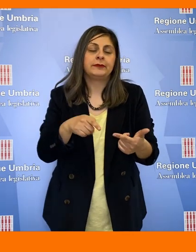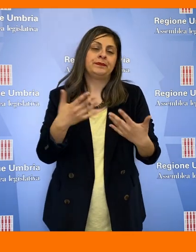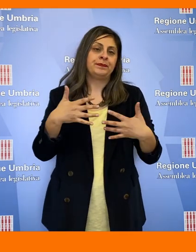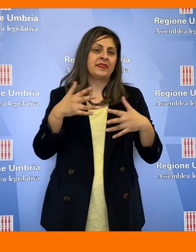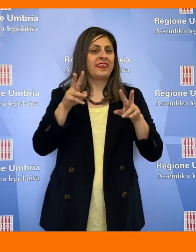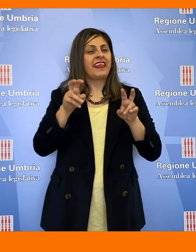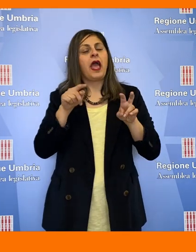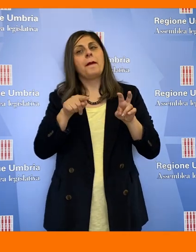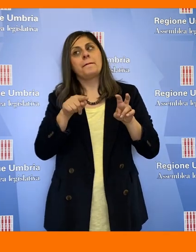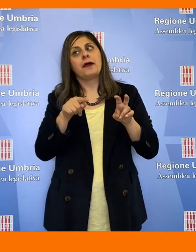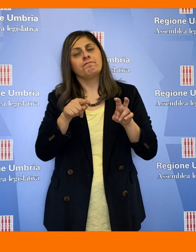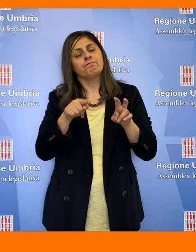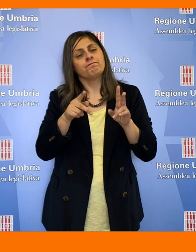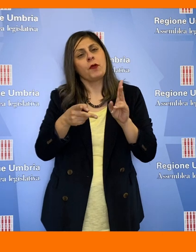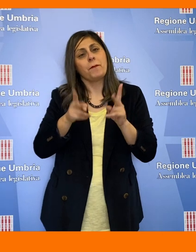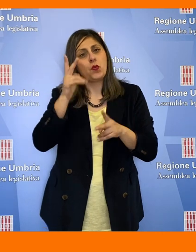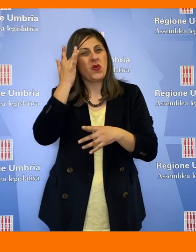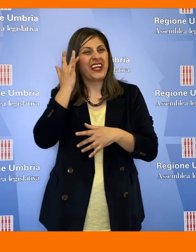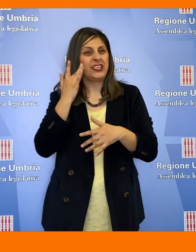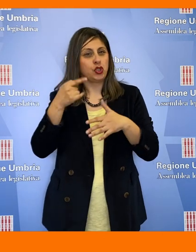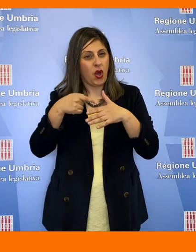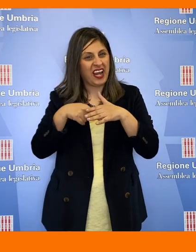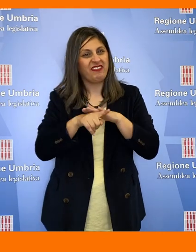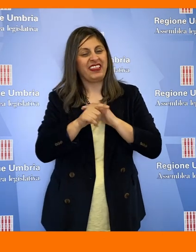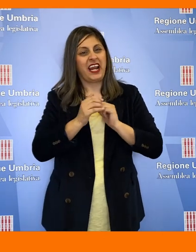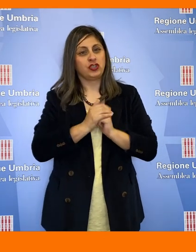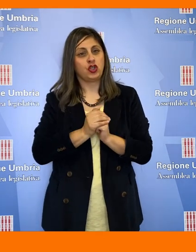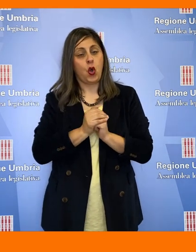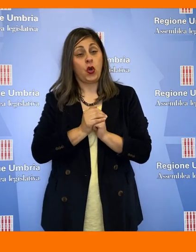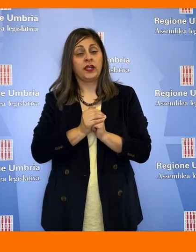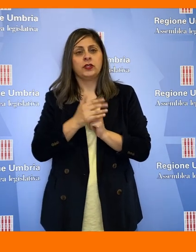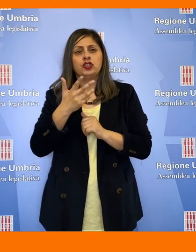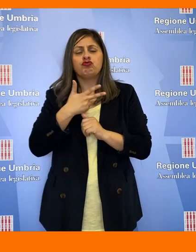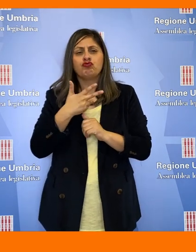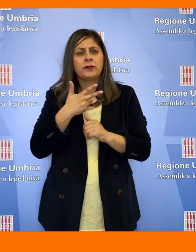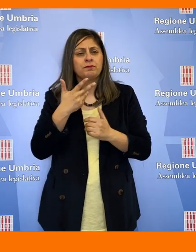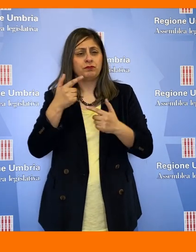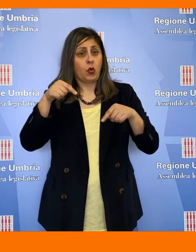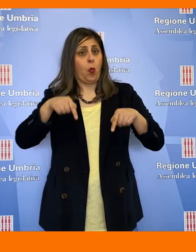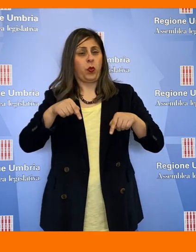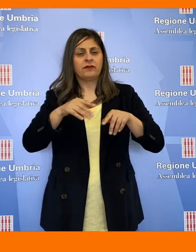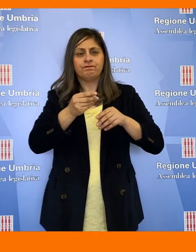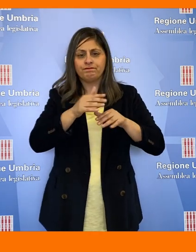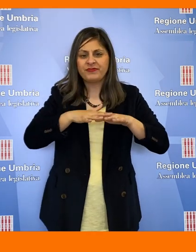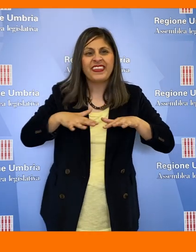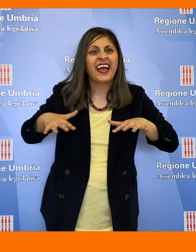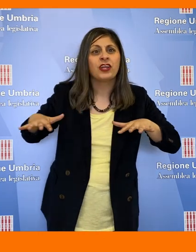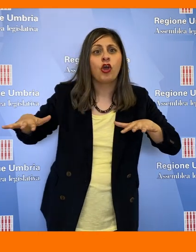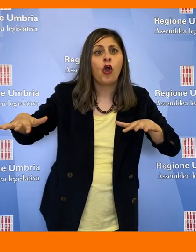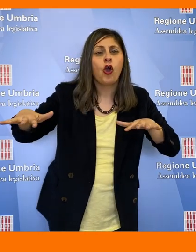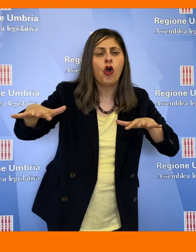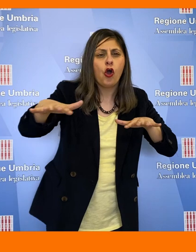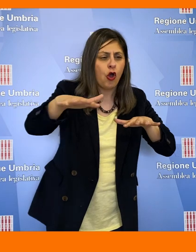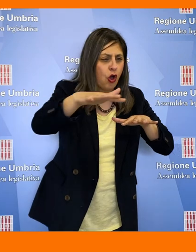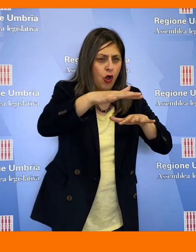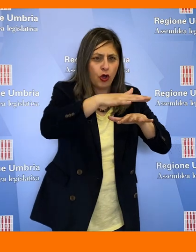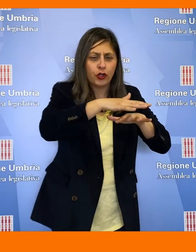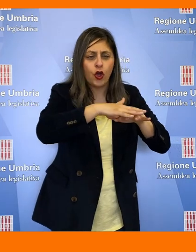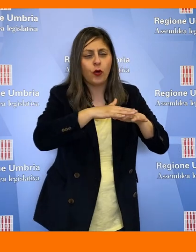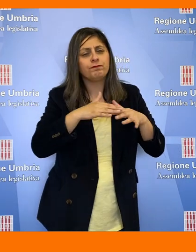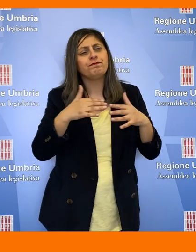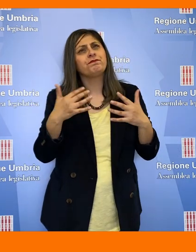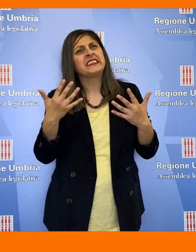dei temi sui quali c'è maggiore rischio di infiltrazione, c'è un tessuto qui e anche del territorio